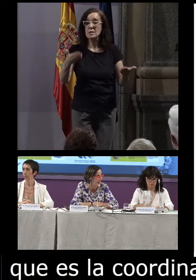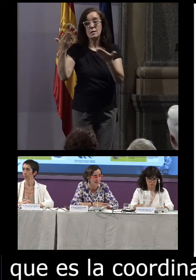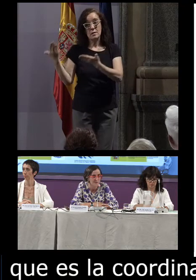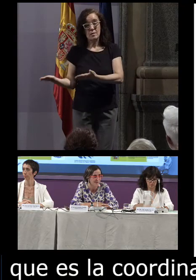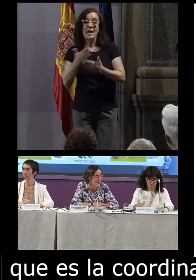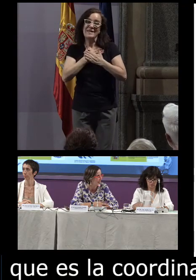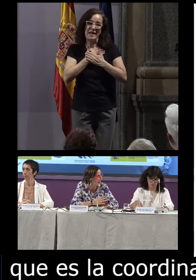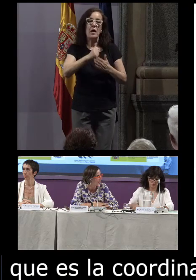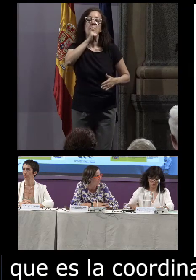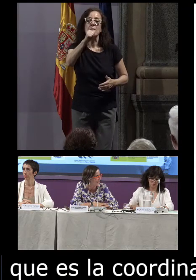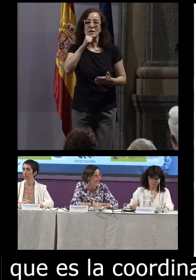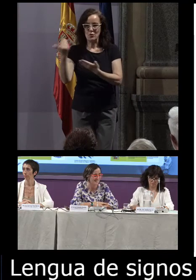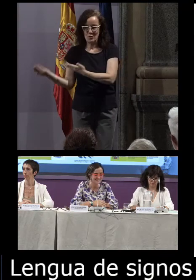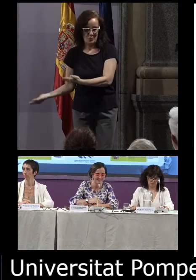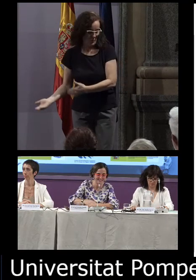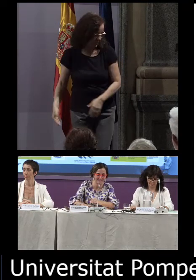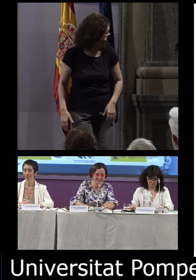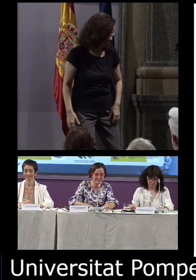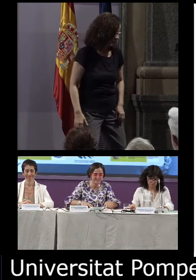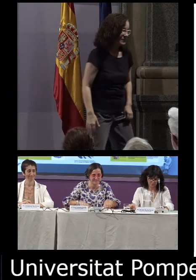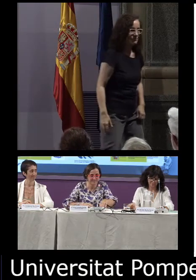nuestra querida Mariluz. Mariluz, cuando quieras.